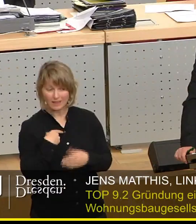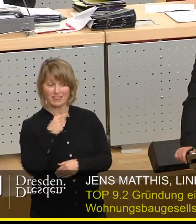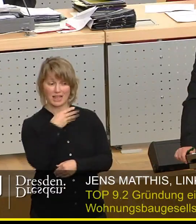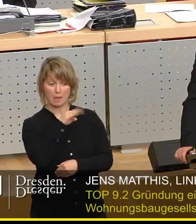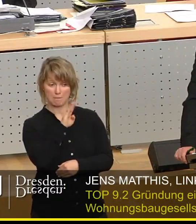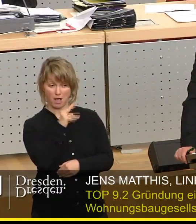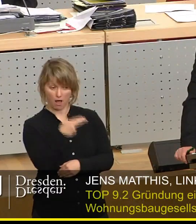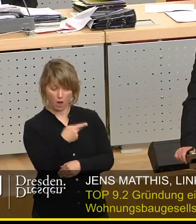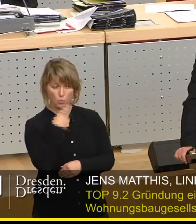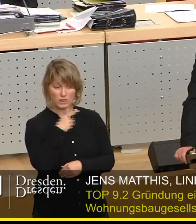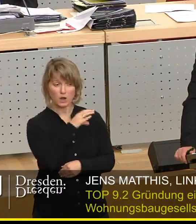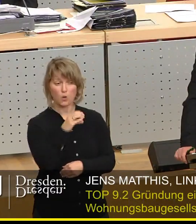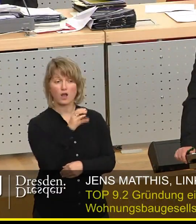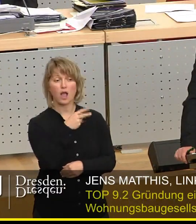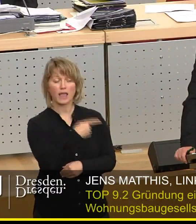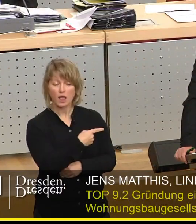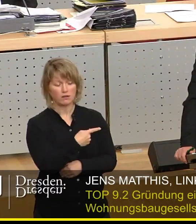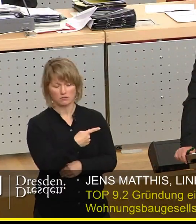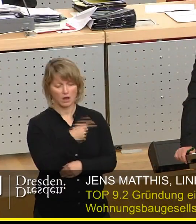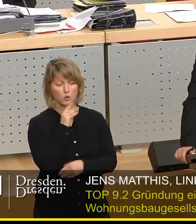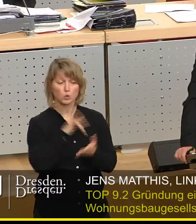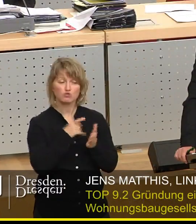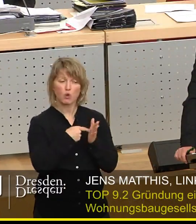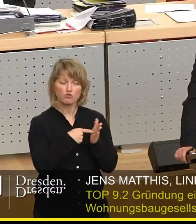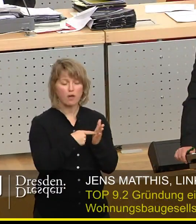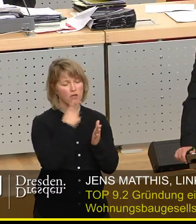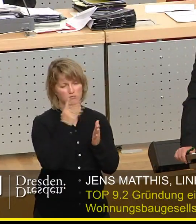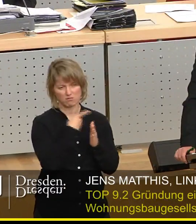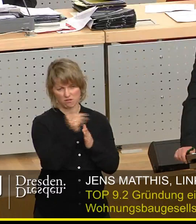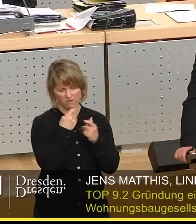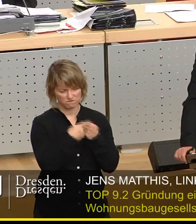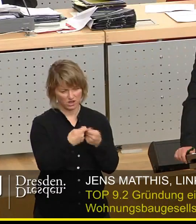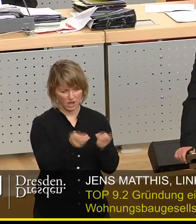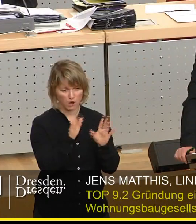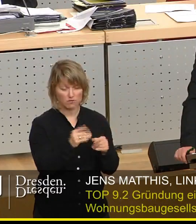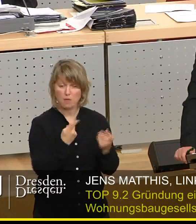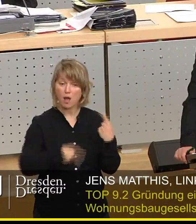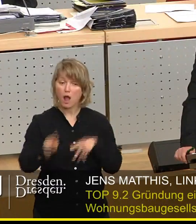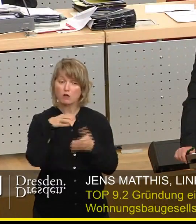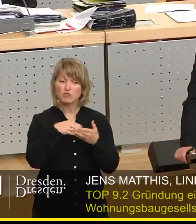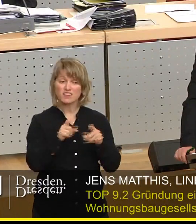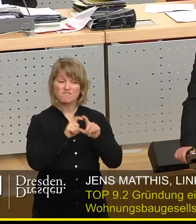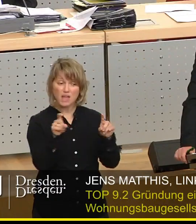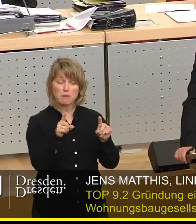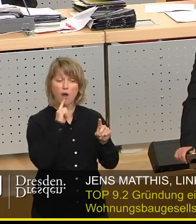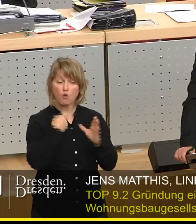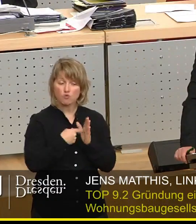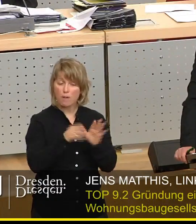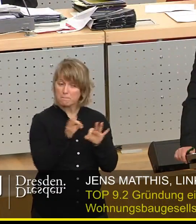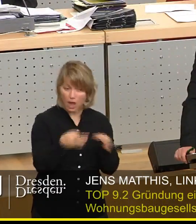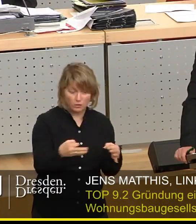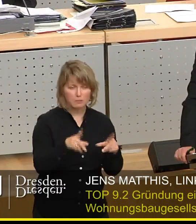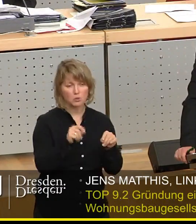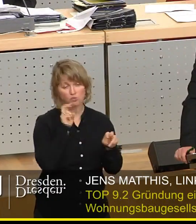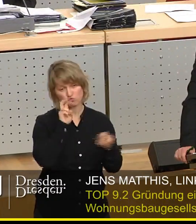wird uns als Steuersparmodell verkauft. Aber wenn alle städtischen Unternehmen sich die Steuern schenken, dann würde keine Straßenbahn mehr durch